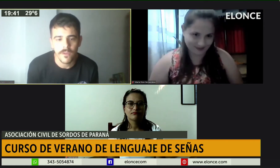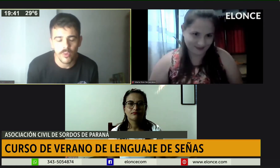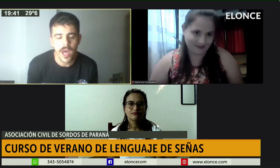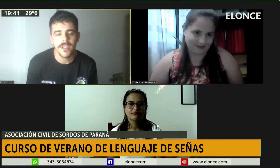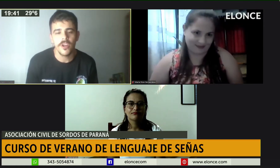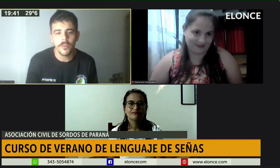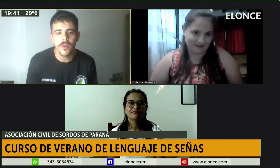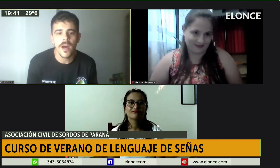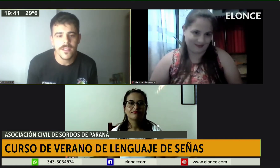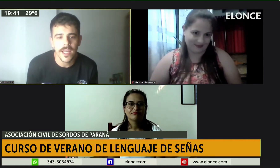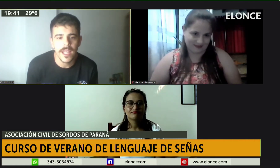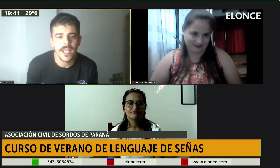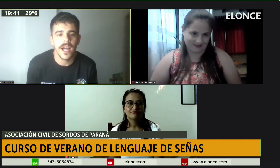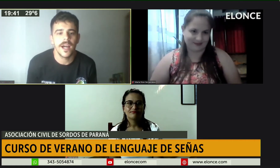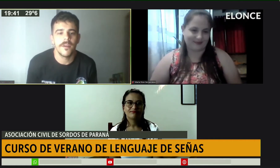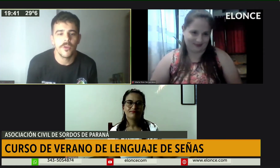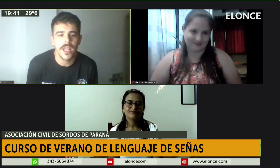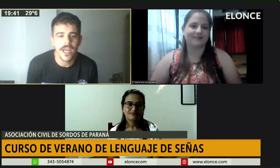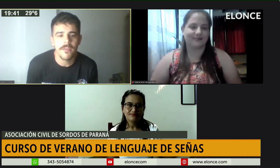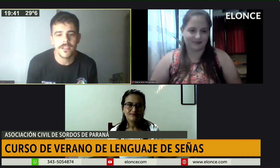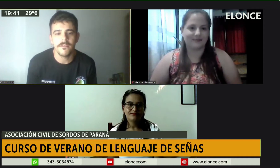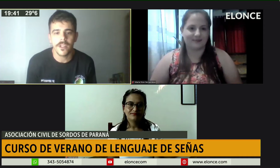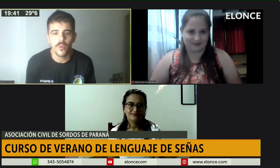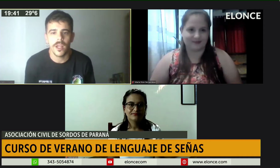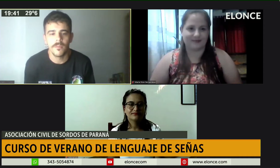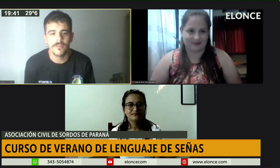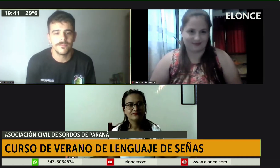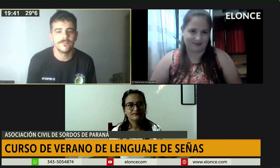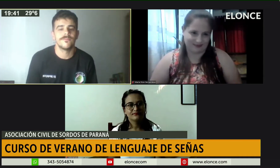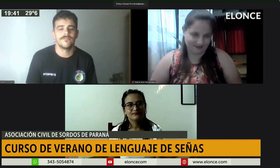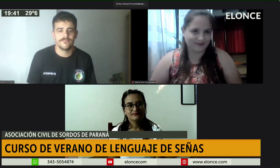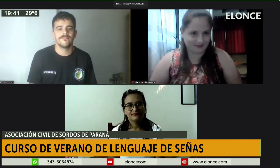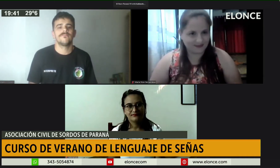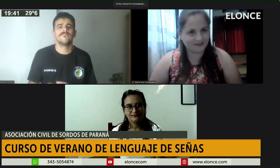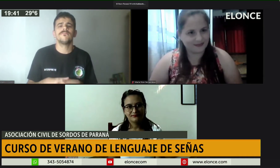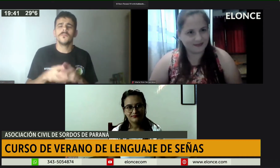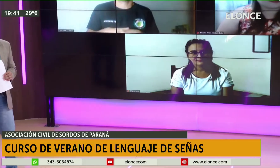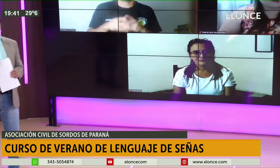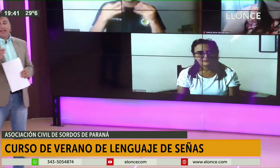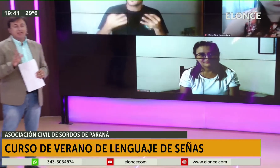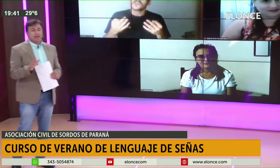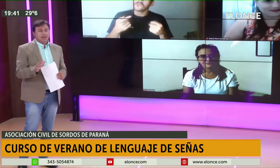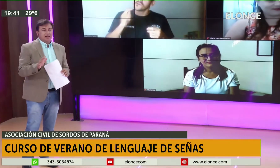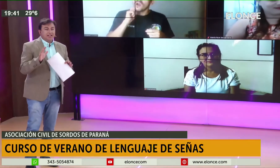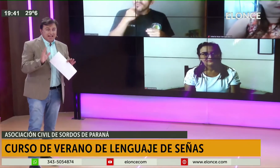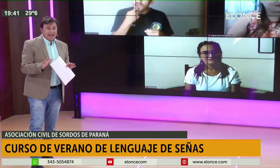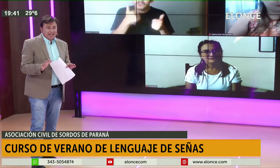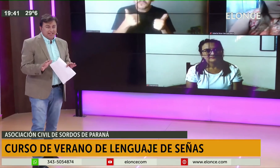desafortunadamente no podemos, así que la modalidad va a ser virtual. Está bien, pero está bueno porque mucha gente está en casa,